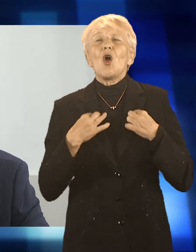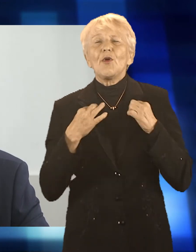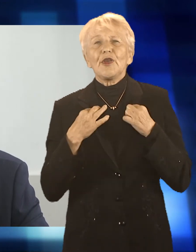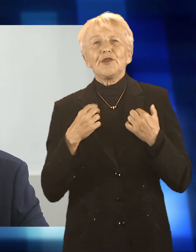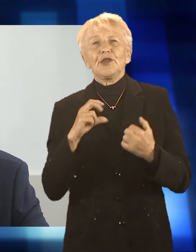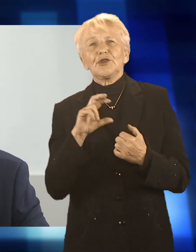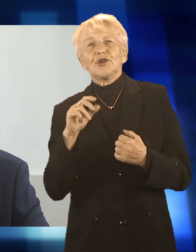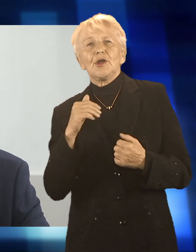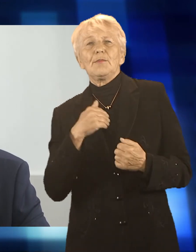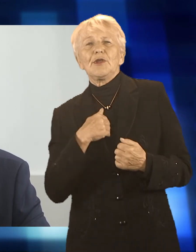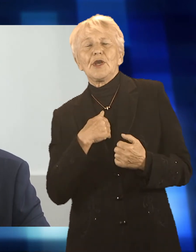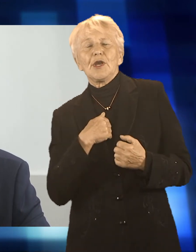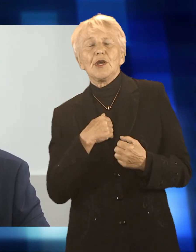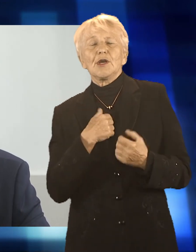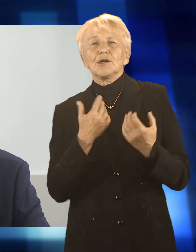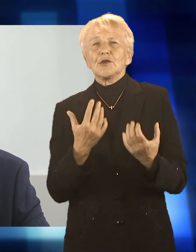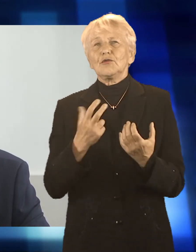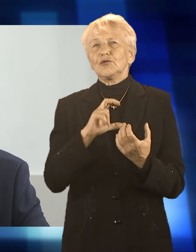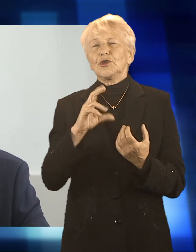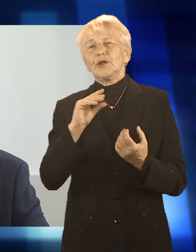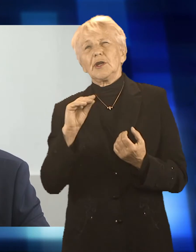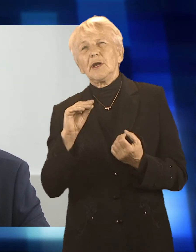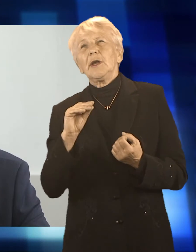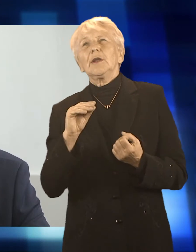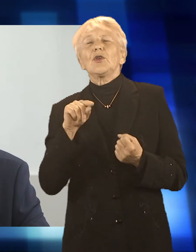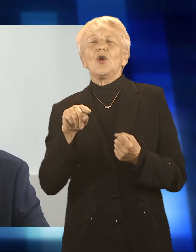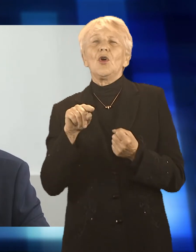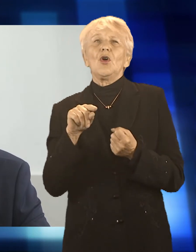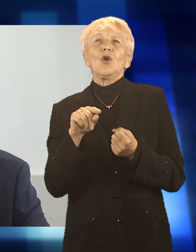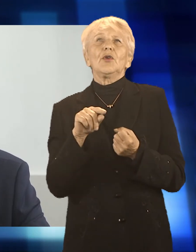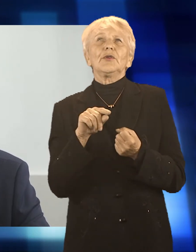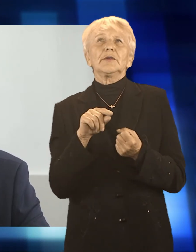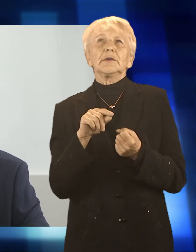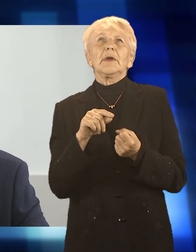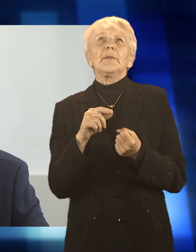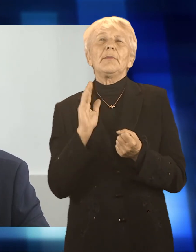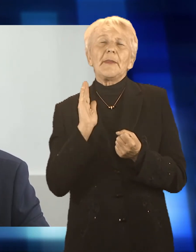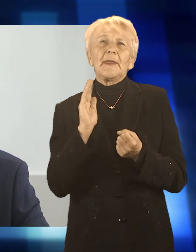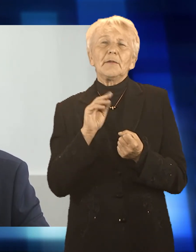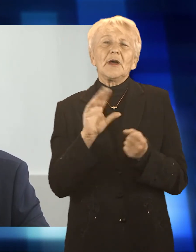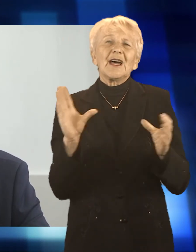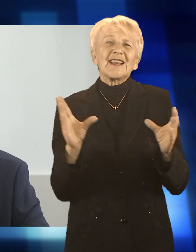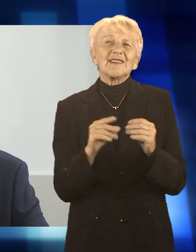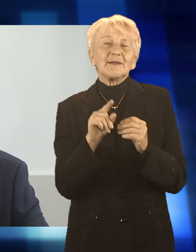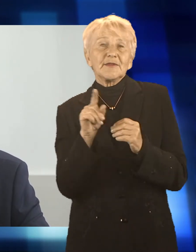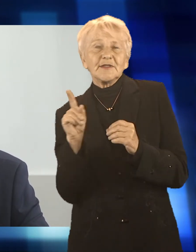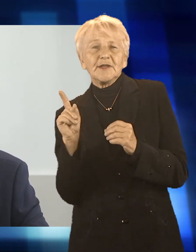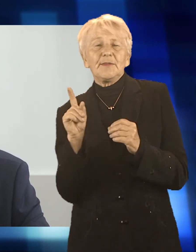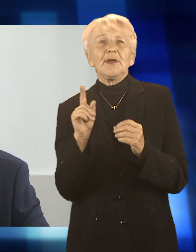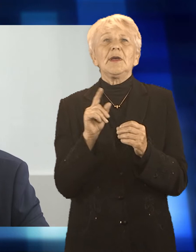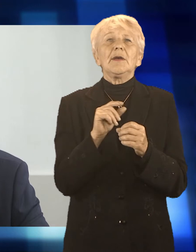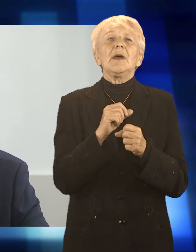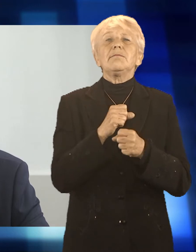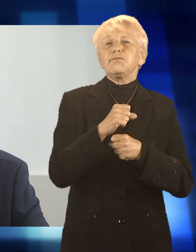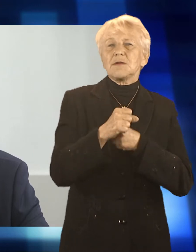klubowej i przyglądając się, i to trzeba podkreślić, przyglądając się wynikom pozostałych